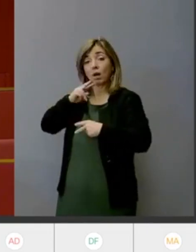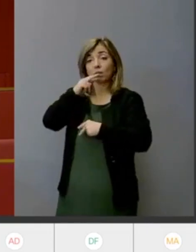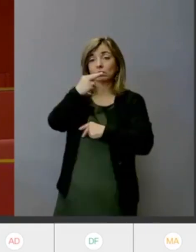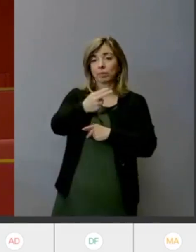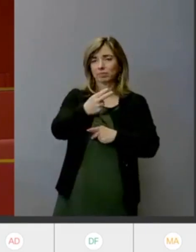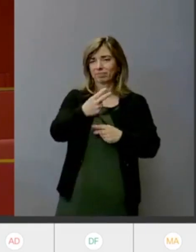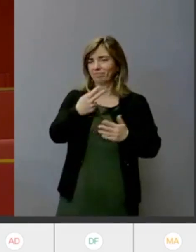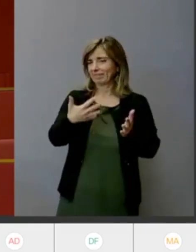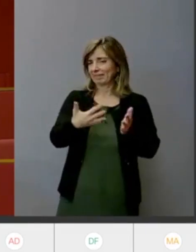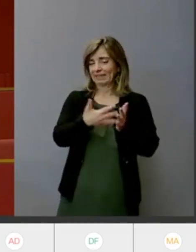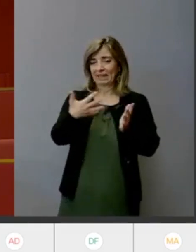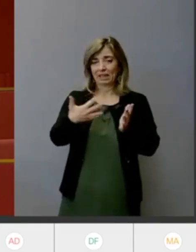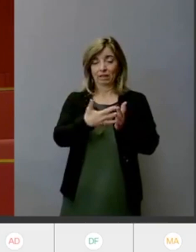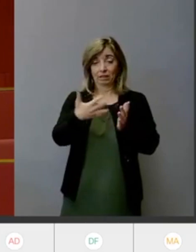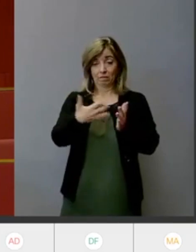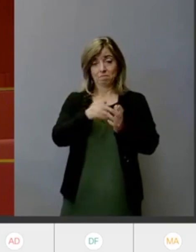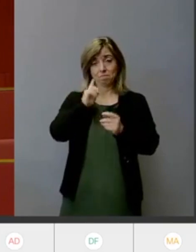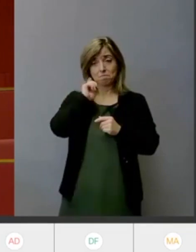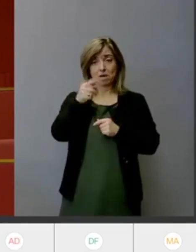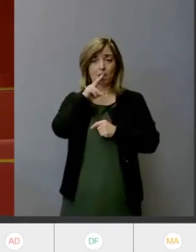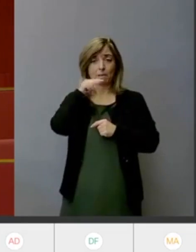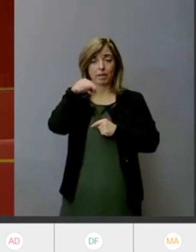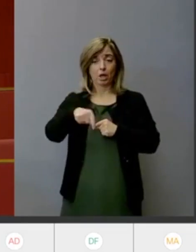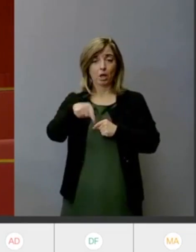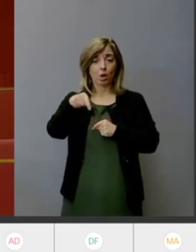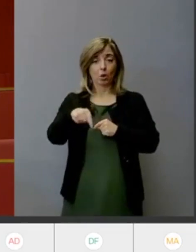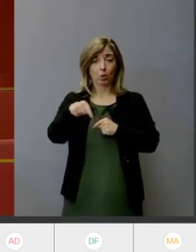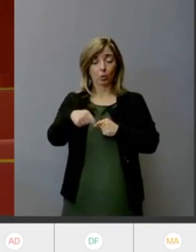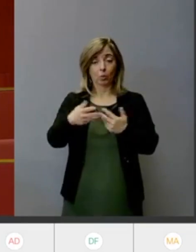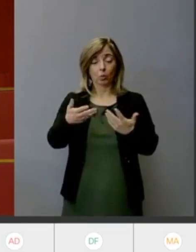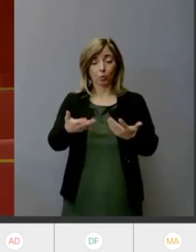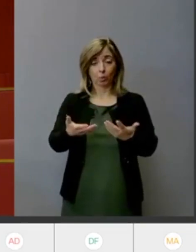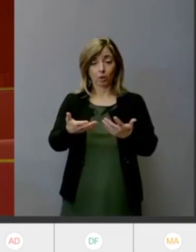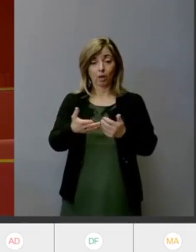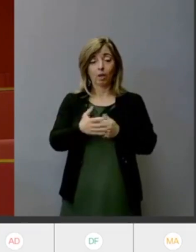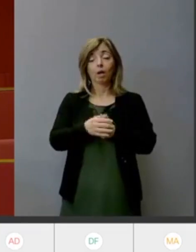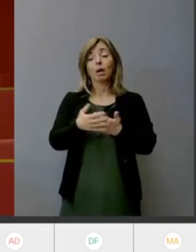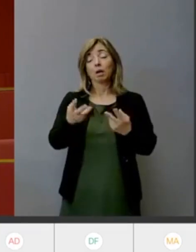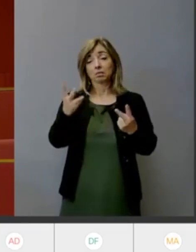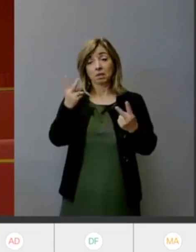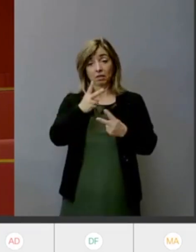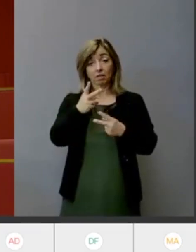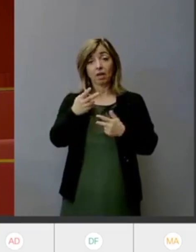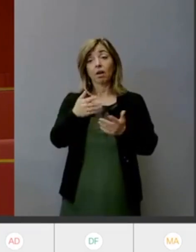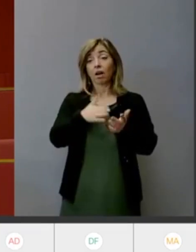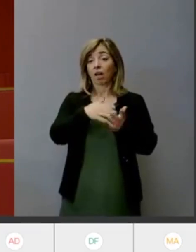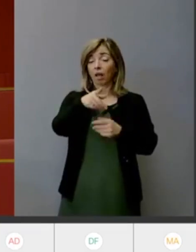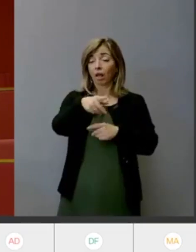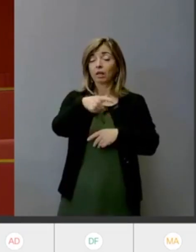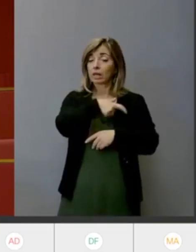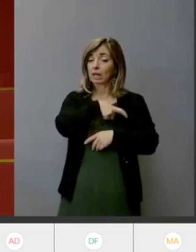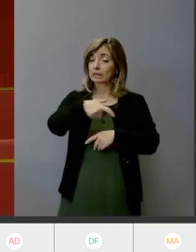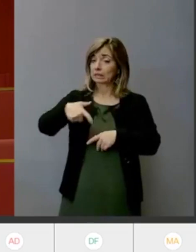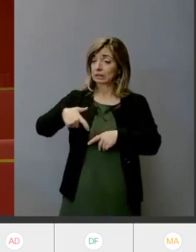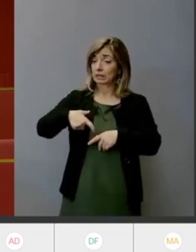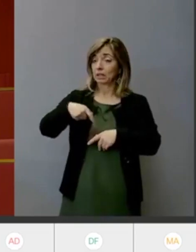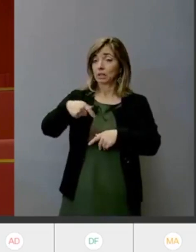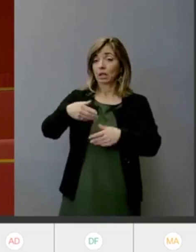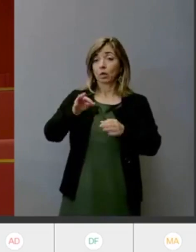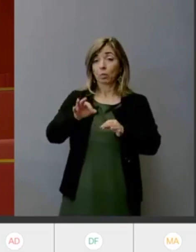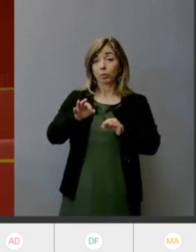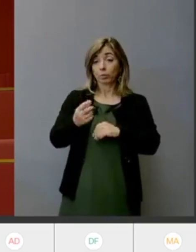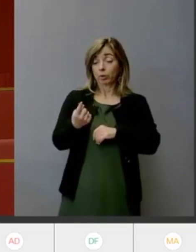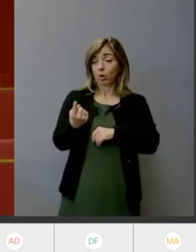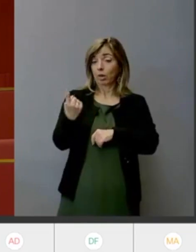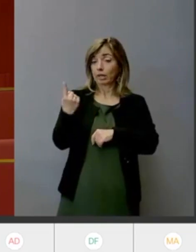in maniera meno credibile dal sindaco stesso che nella giornata di ieri quando parlava